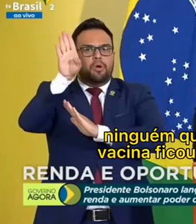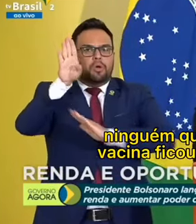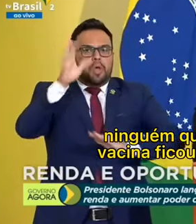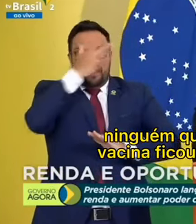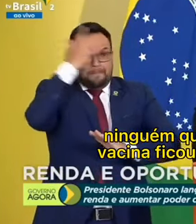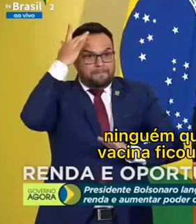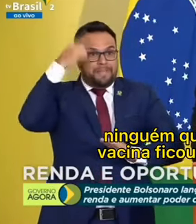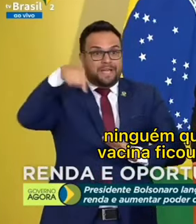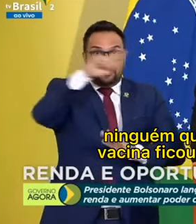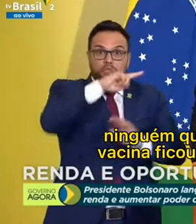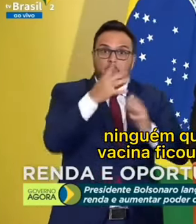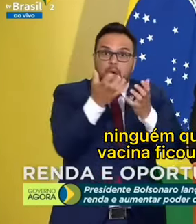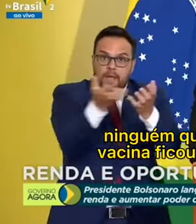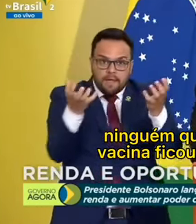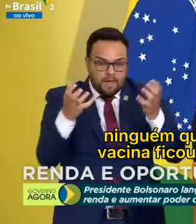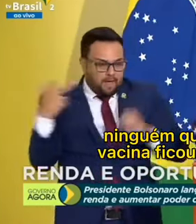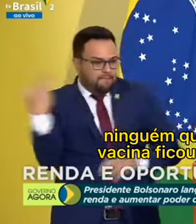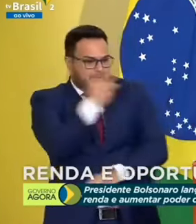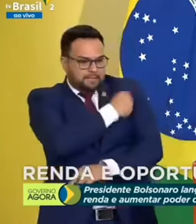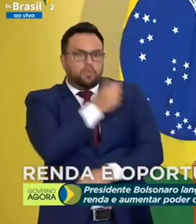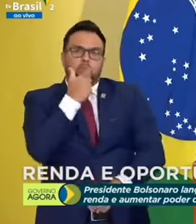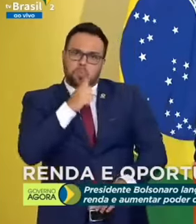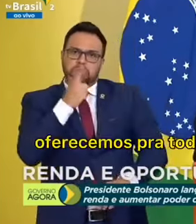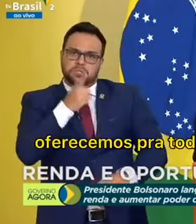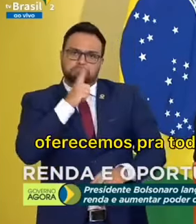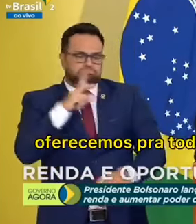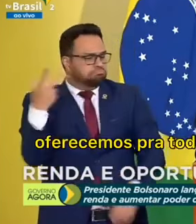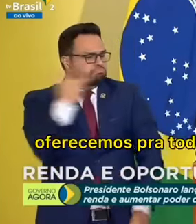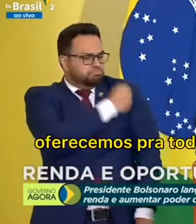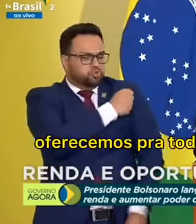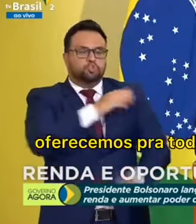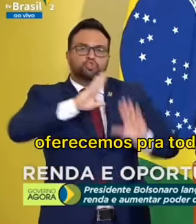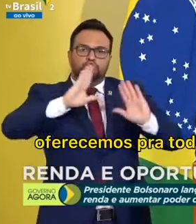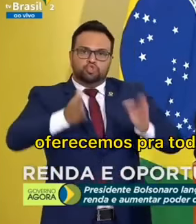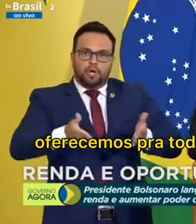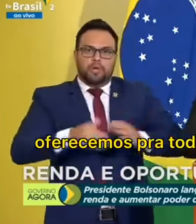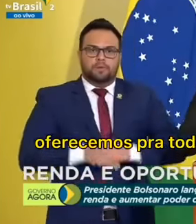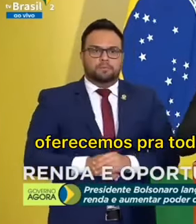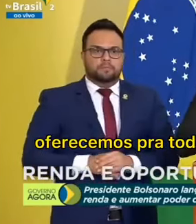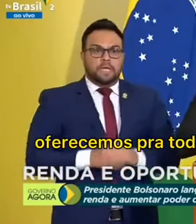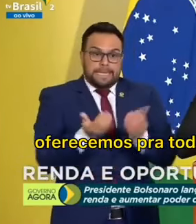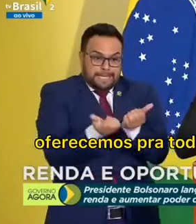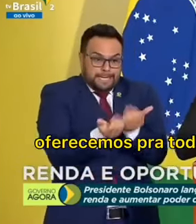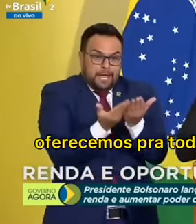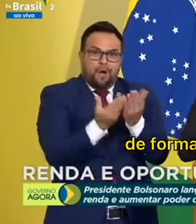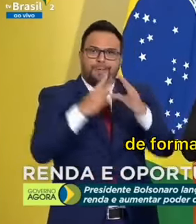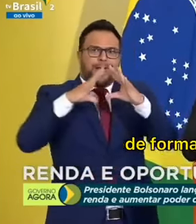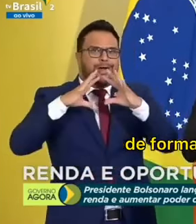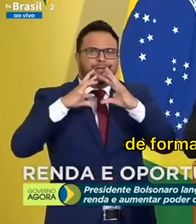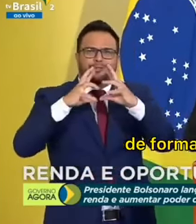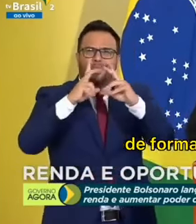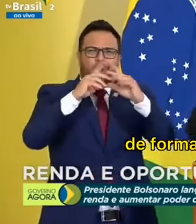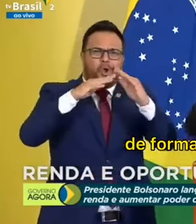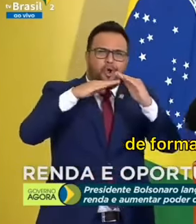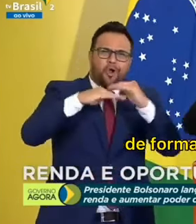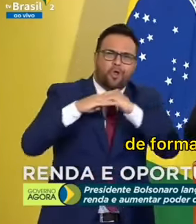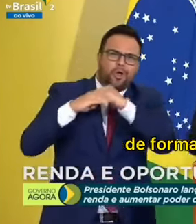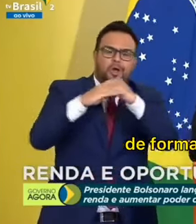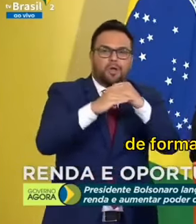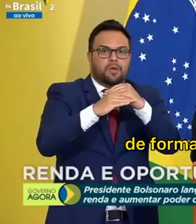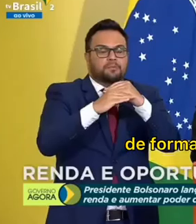quis tomar vacina ficou sem a mesma. Oferecemos para todos o governo federal de forma